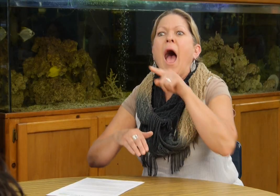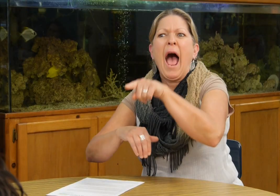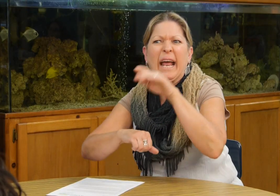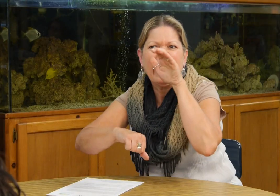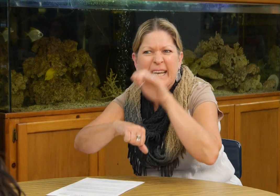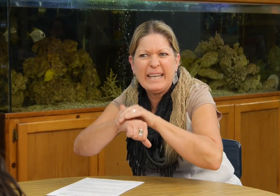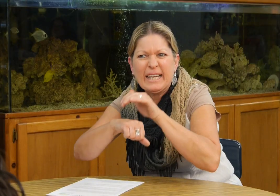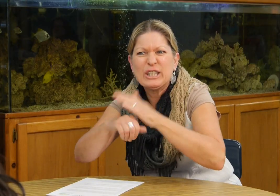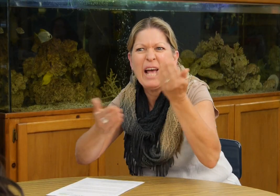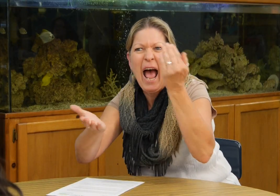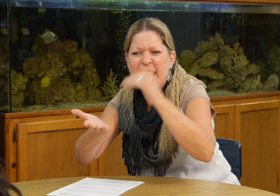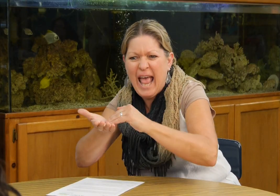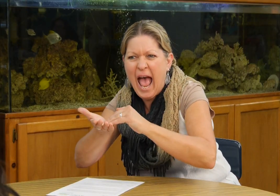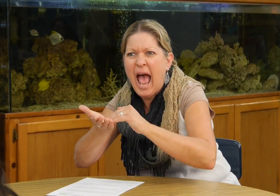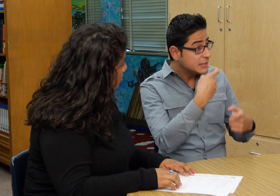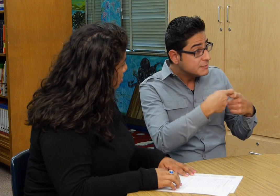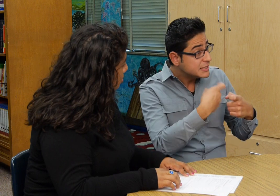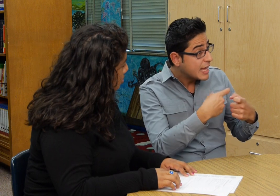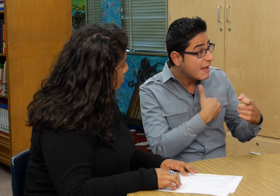y lo tiene en español